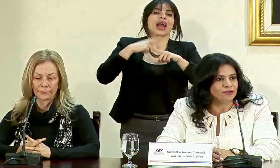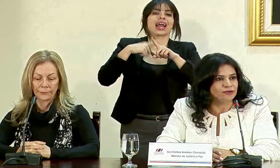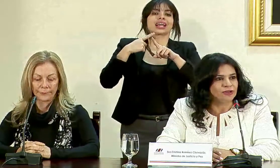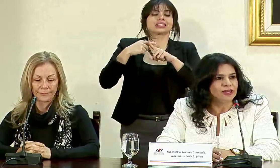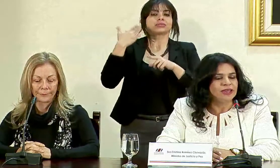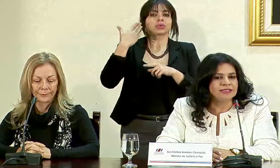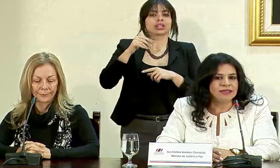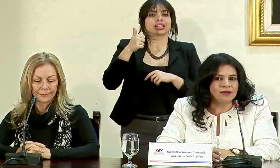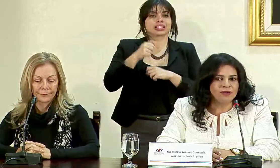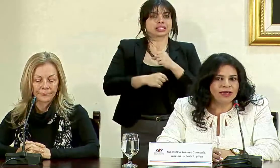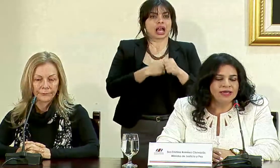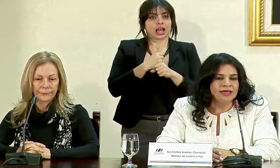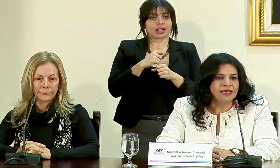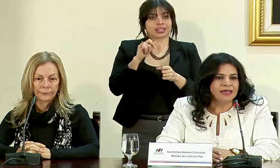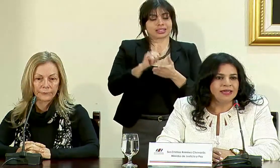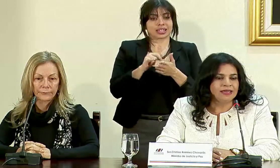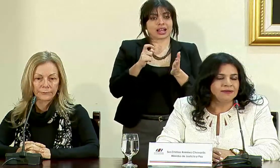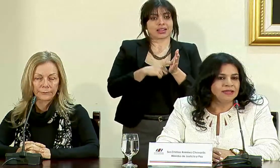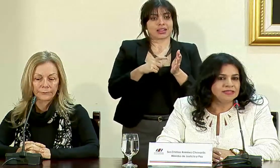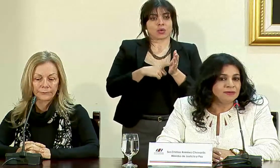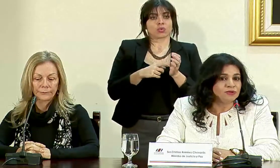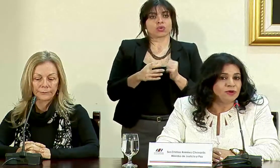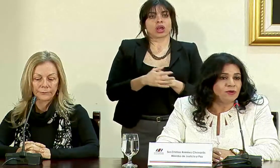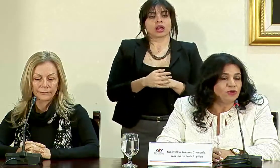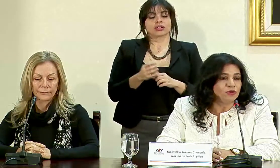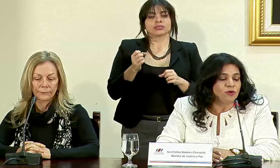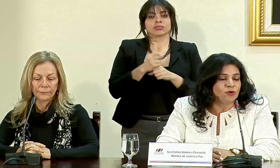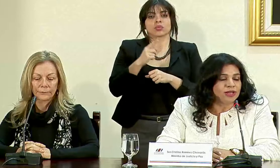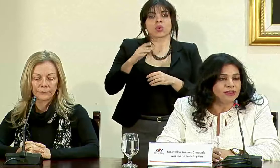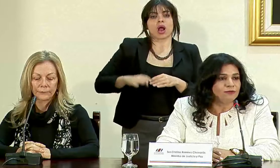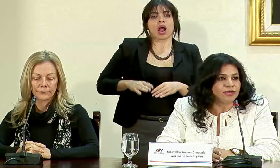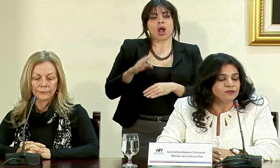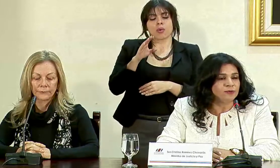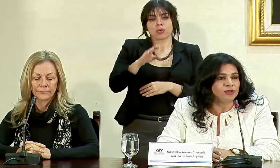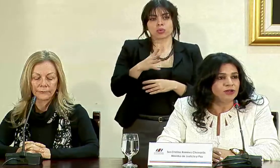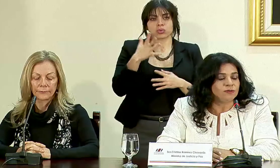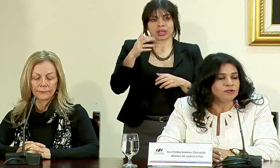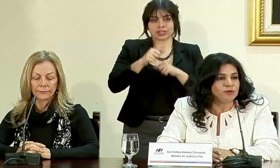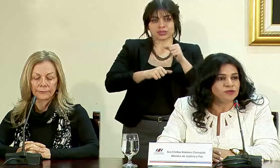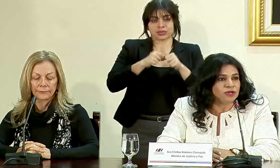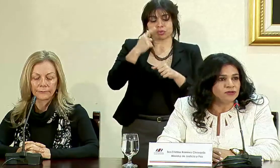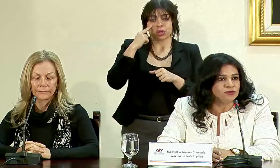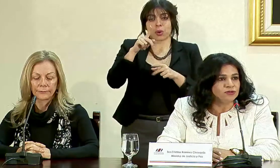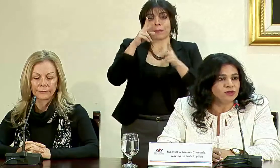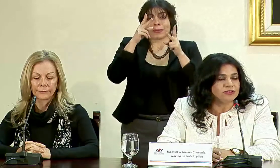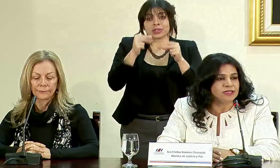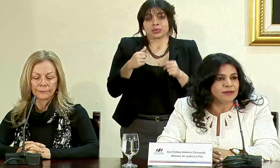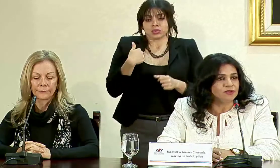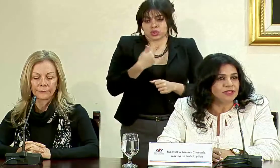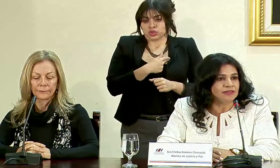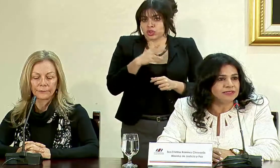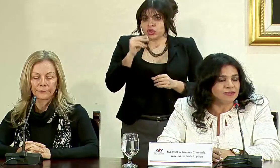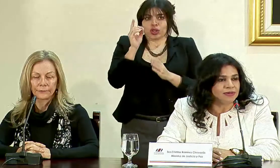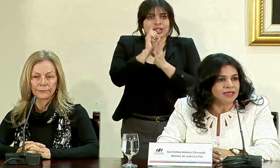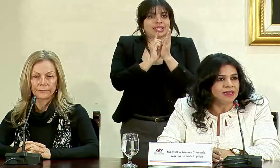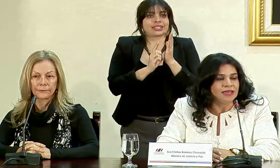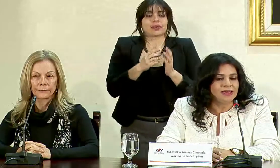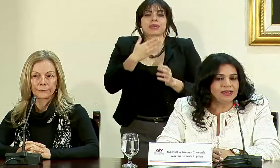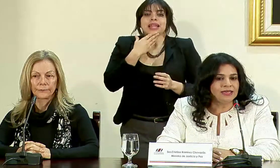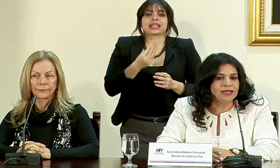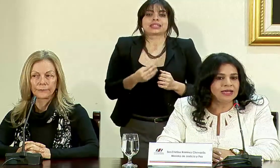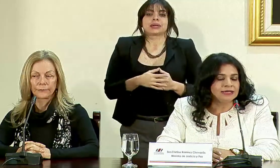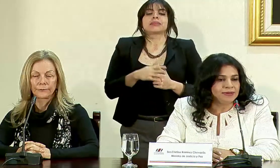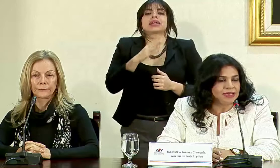diez años esa deuda les hicimos un abono con un gran esfuerzo porque era un presupuesto que nosotros no diseñamos en diciembre